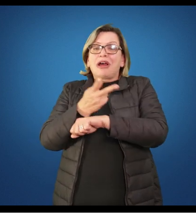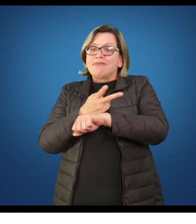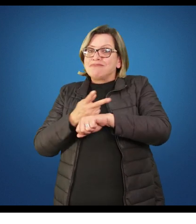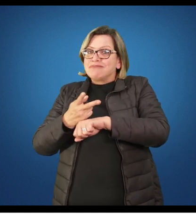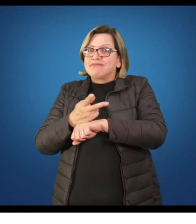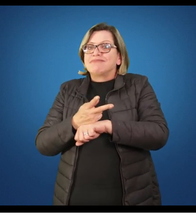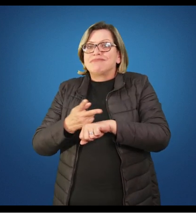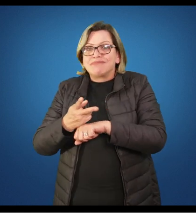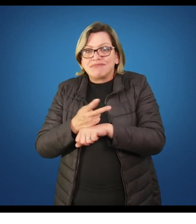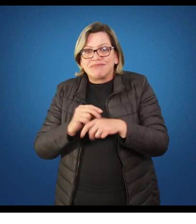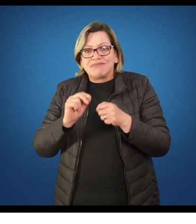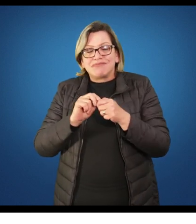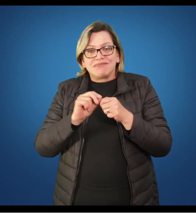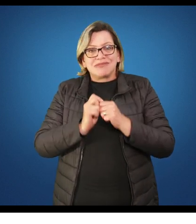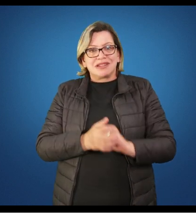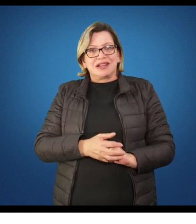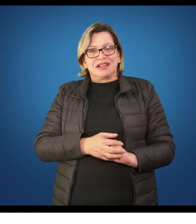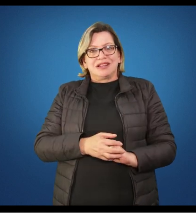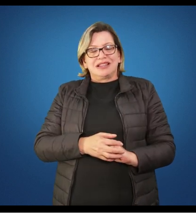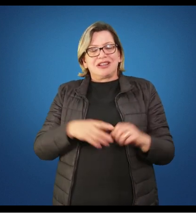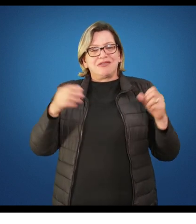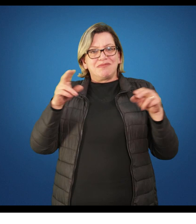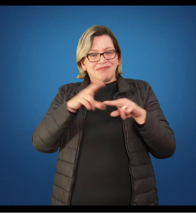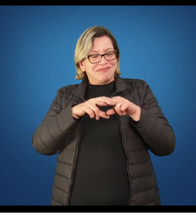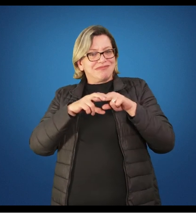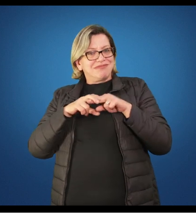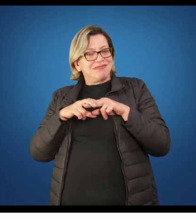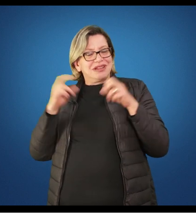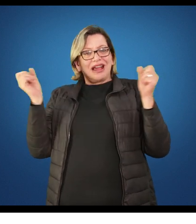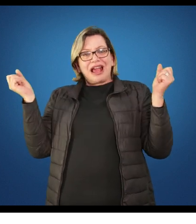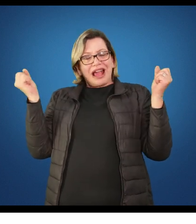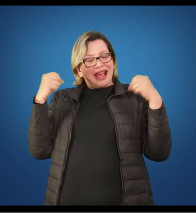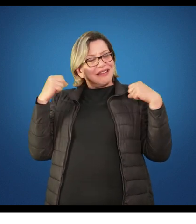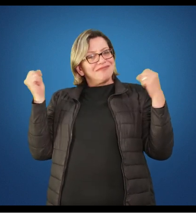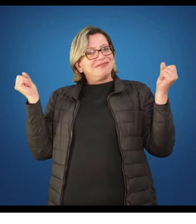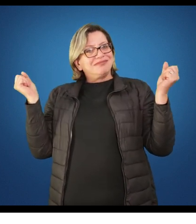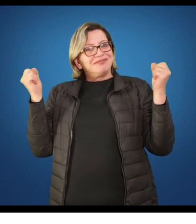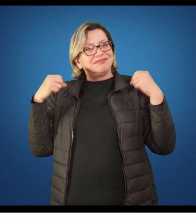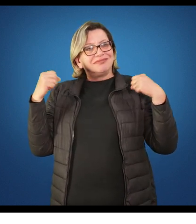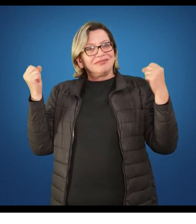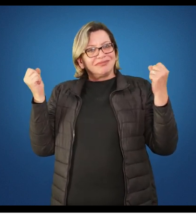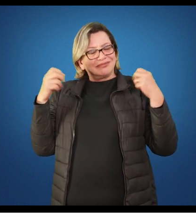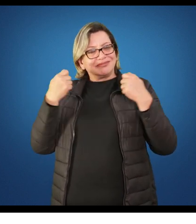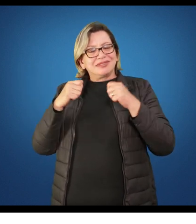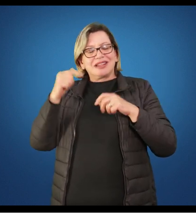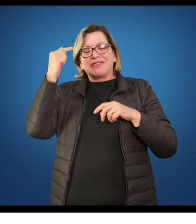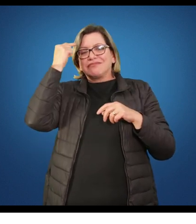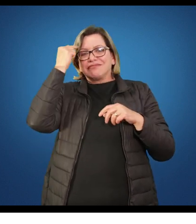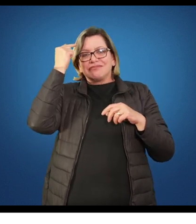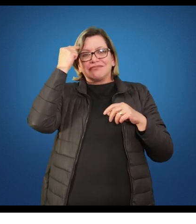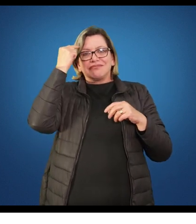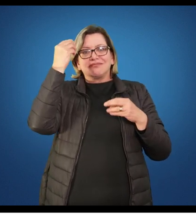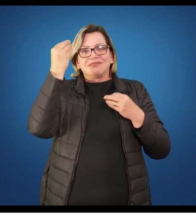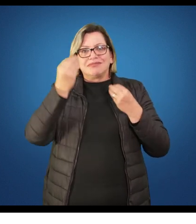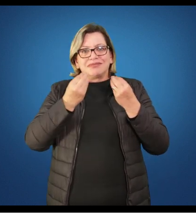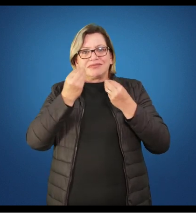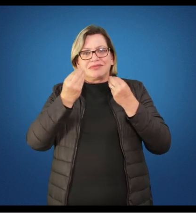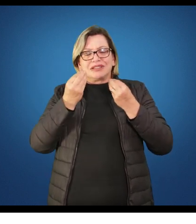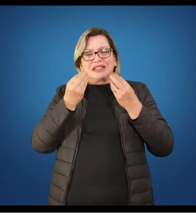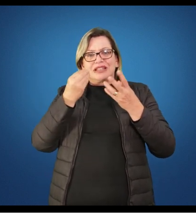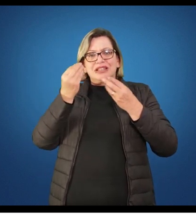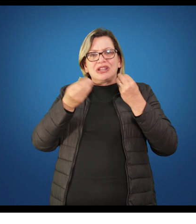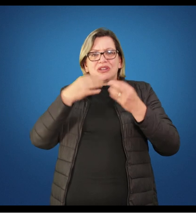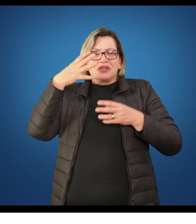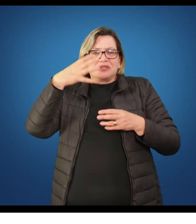ter acesso a esse universo. A educação física, de maneira geral, tem que ser pensada numa